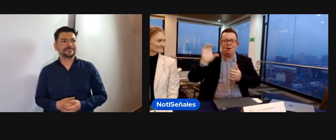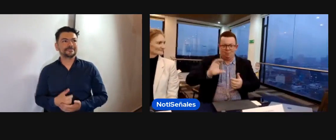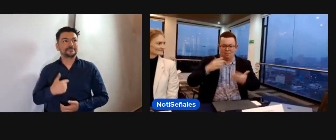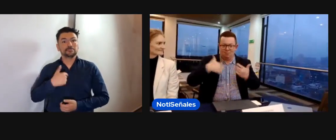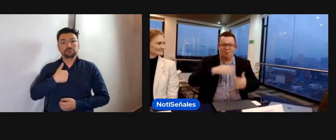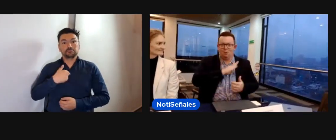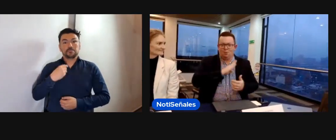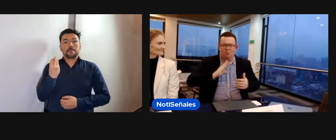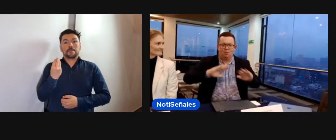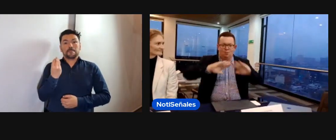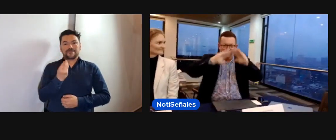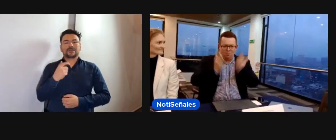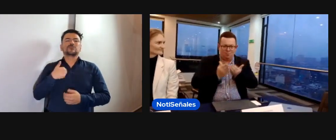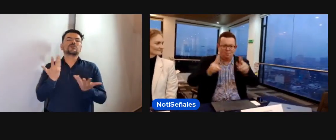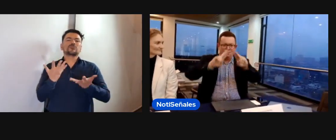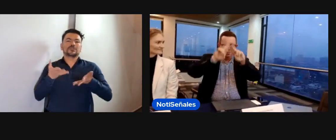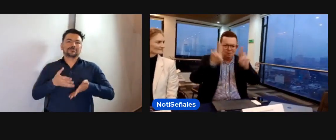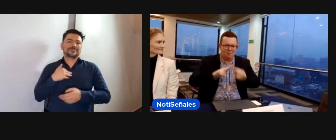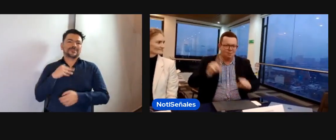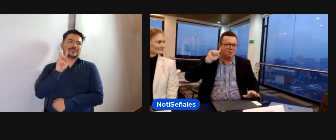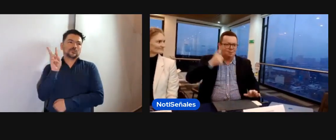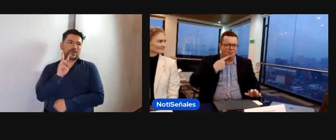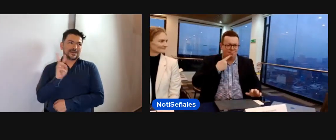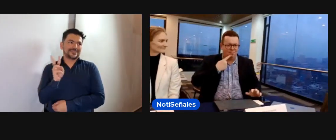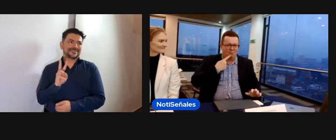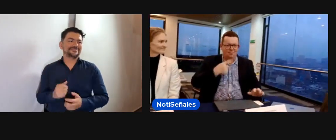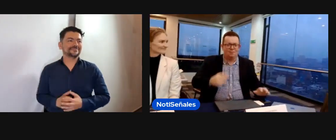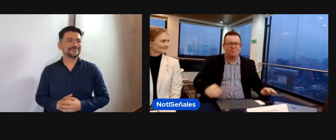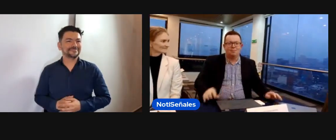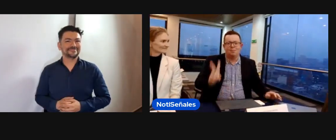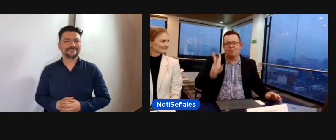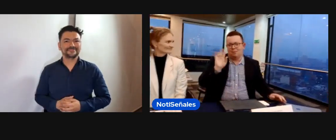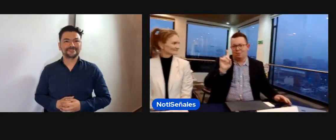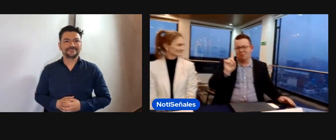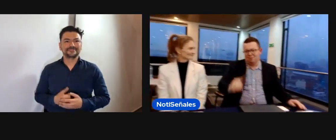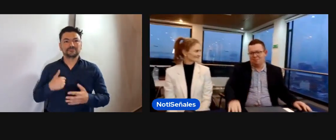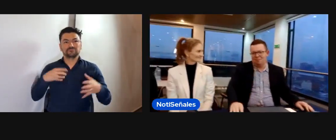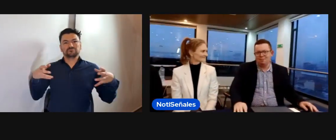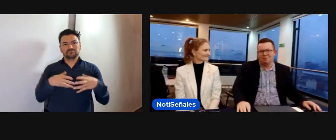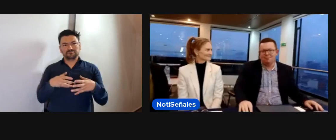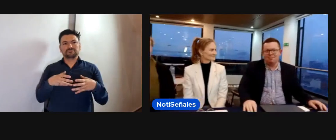Vivo en Caracas, la capital de Venezuela. Y hago parte de la Federación Mundial de Sordos.